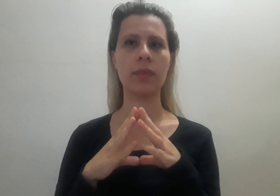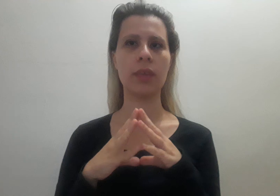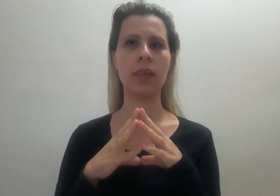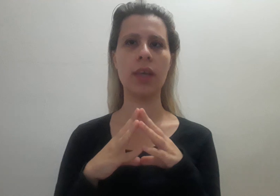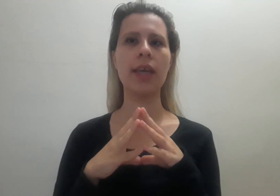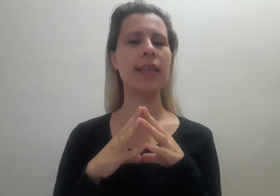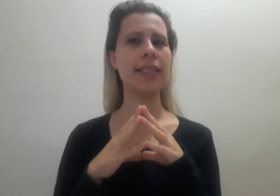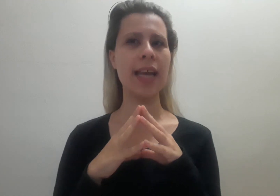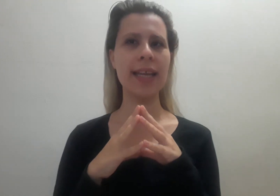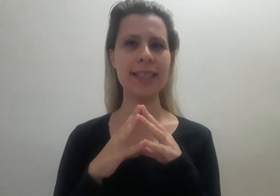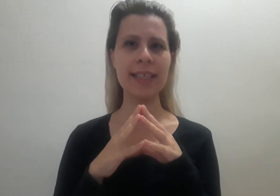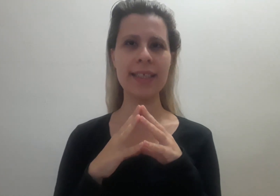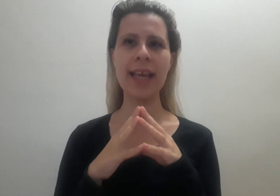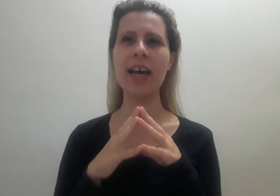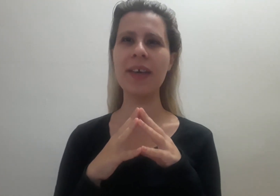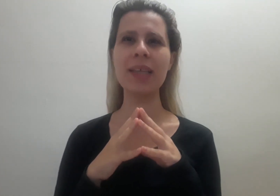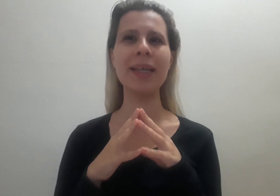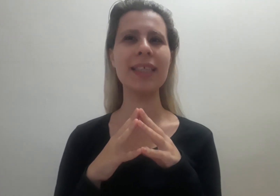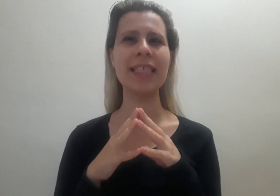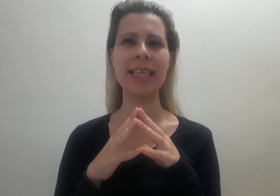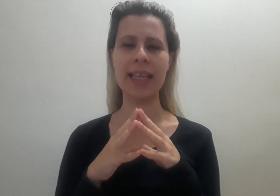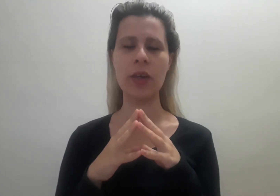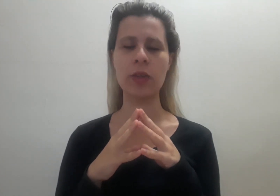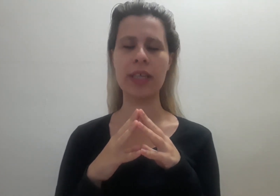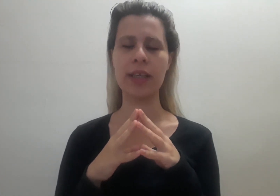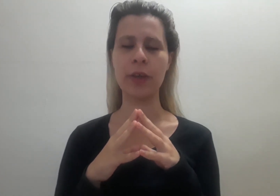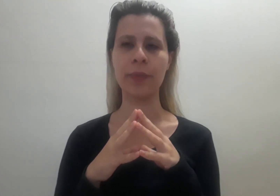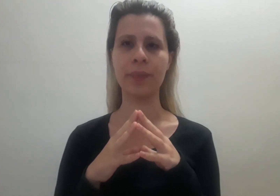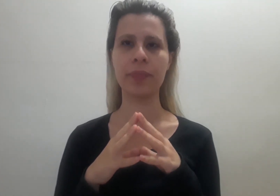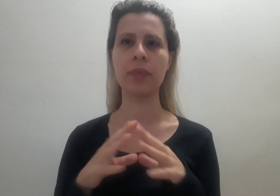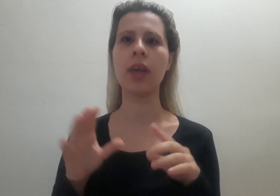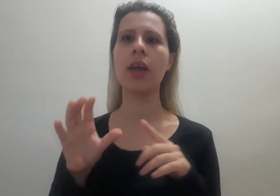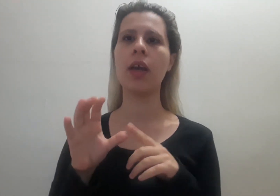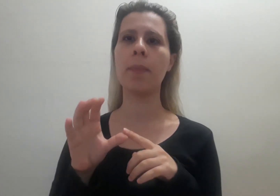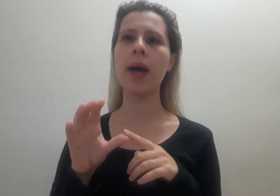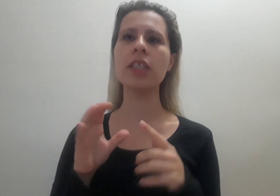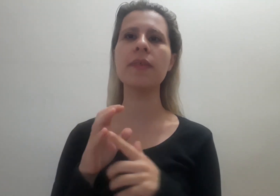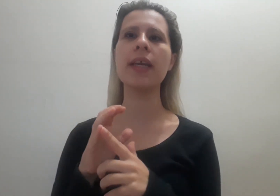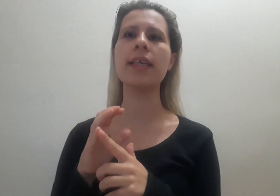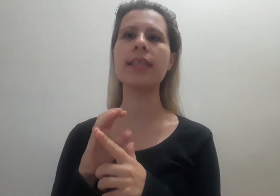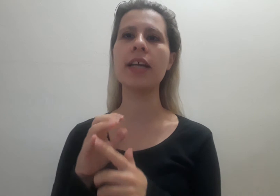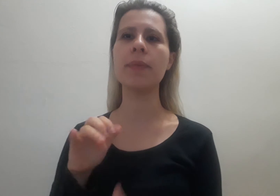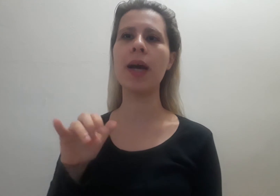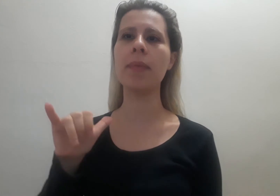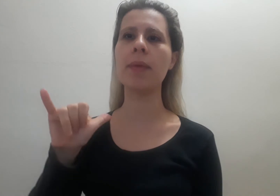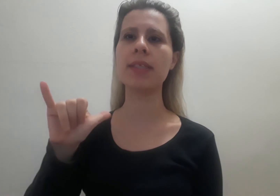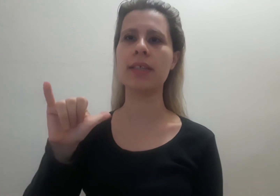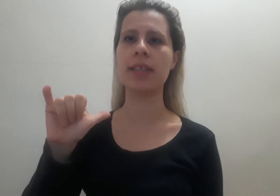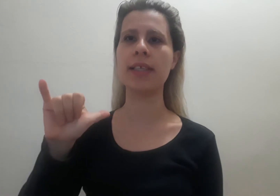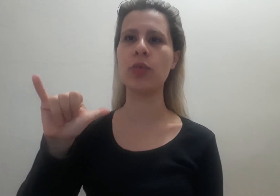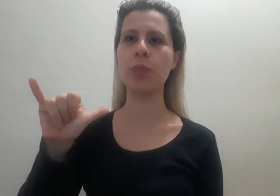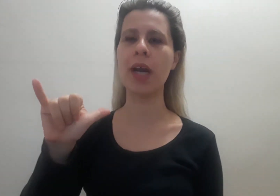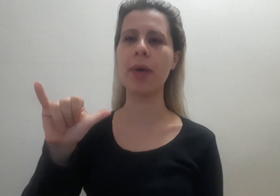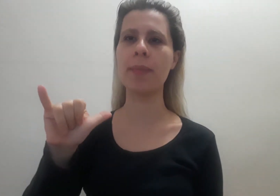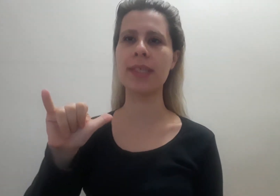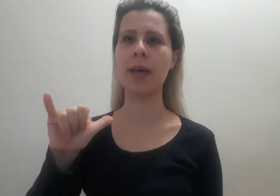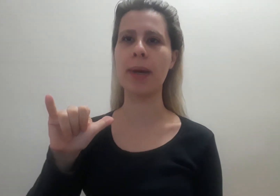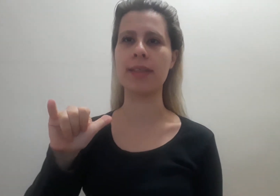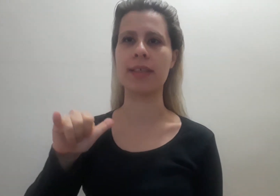İşaret dilinde hava limanı ne şekilde gösteriliyor? Baş ve serçe parmağımız açık. Diğer üç parmağımızı kapattık.